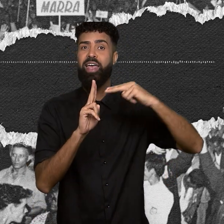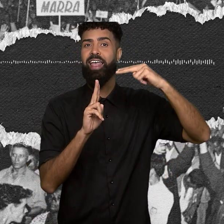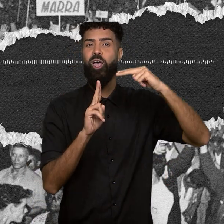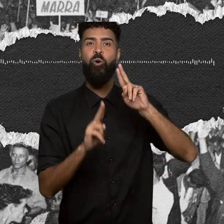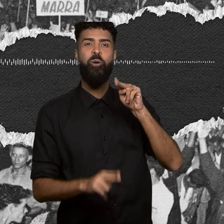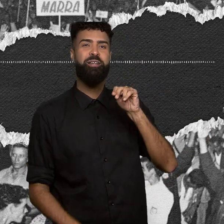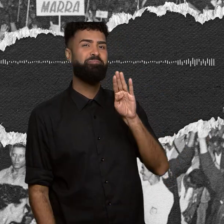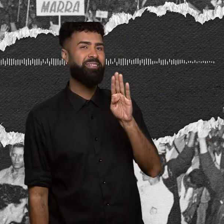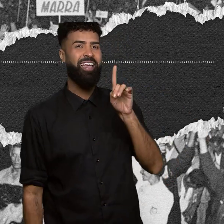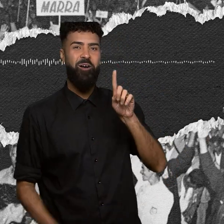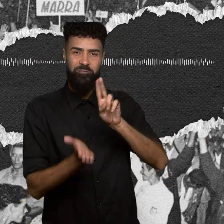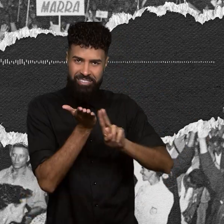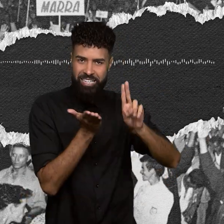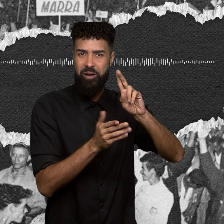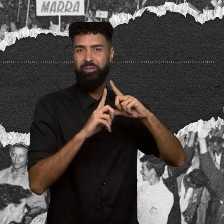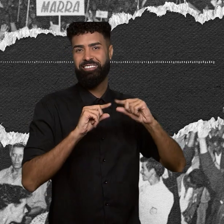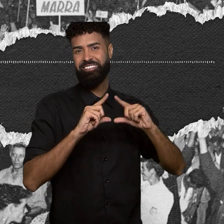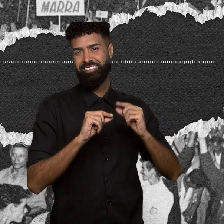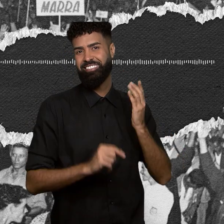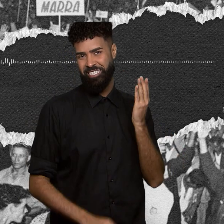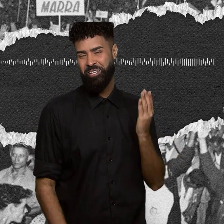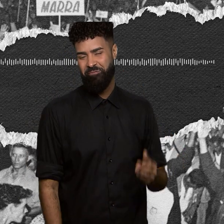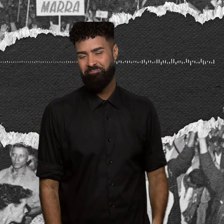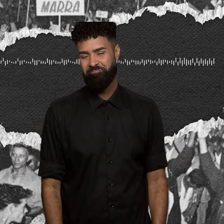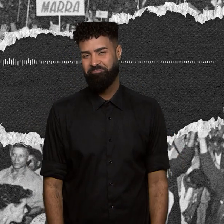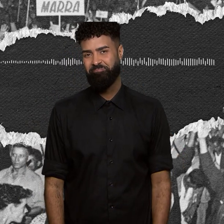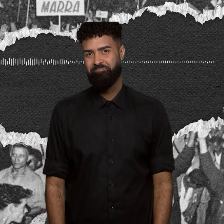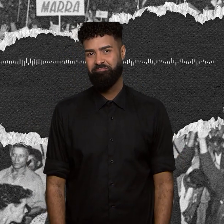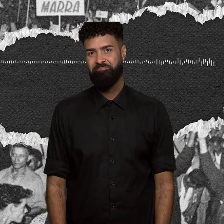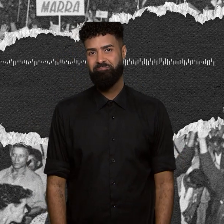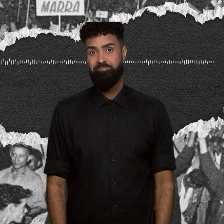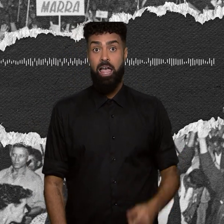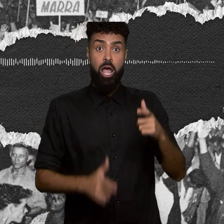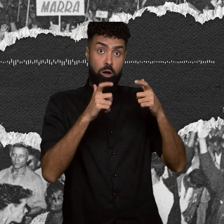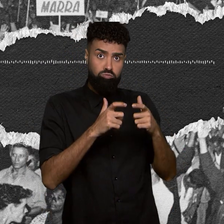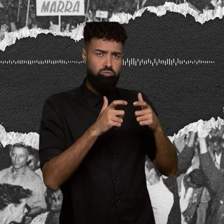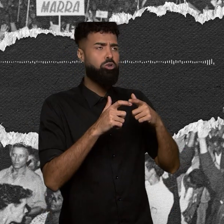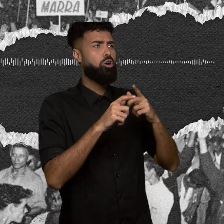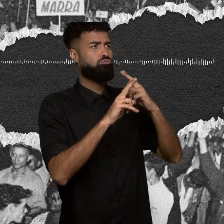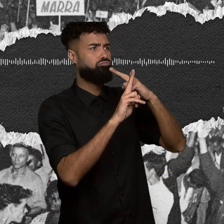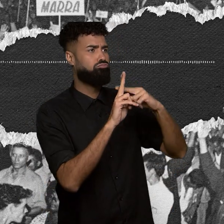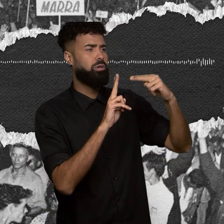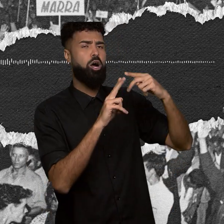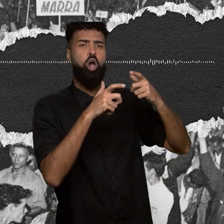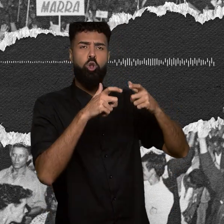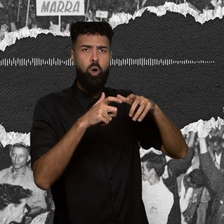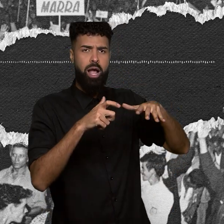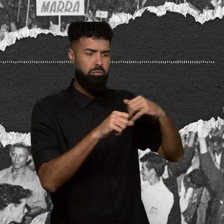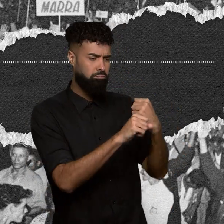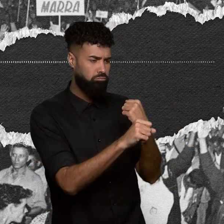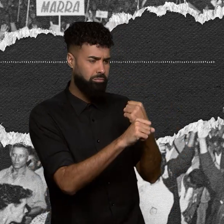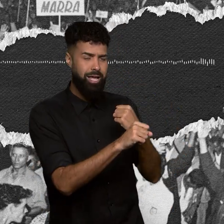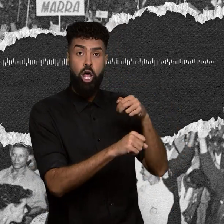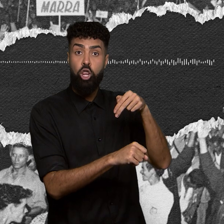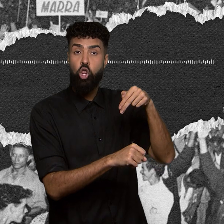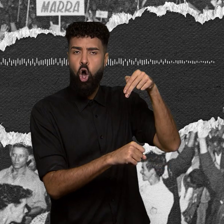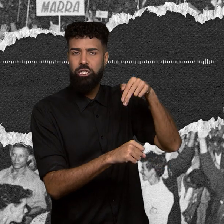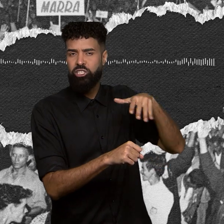Brasília. campus da Universidade de Brasília, situado em local privilegiado do setor norte da cidade, desde